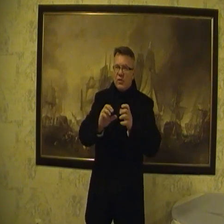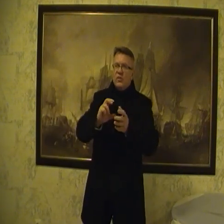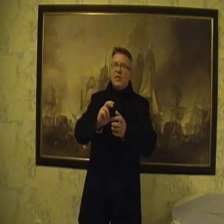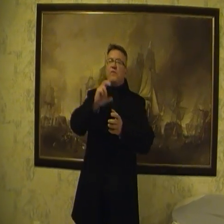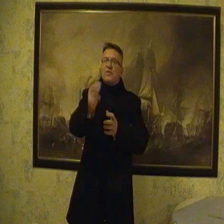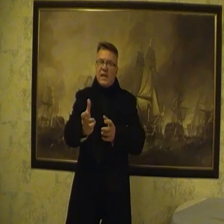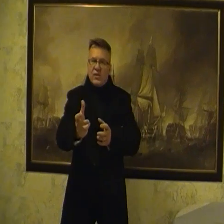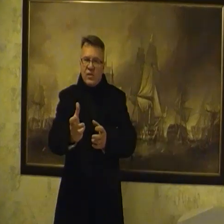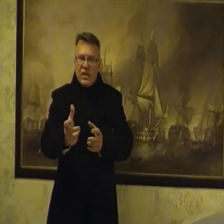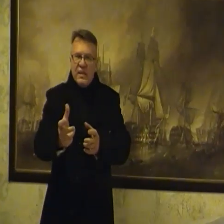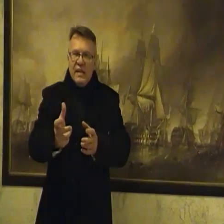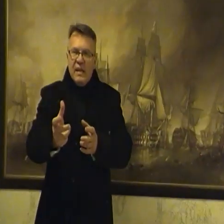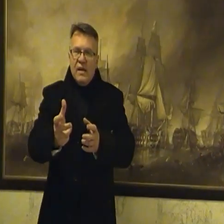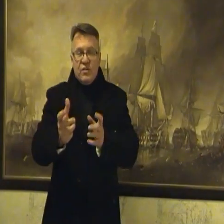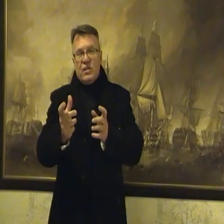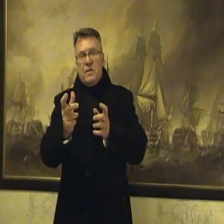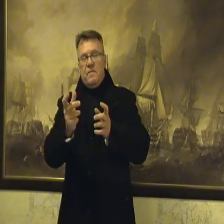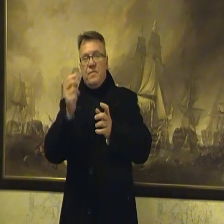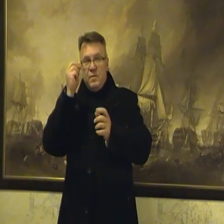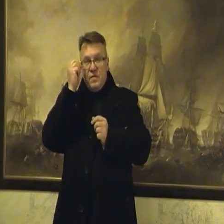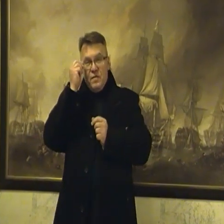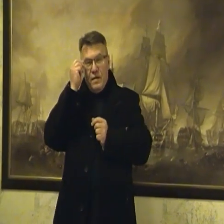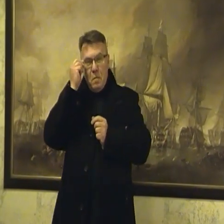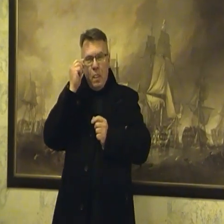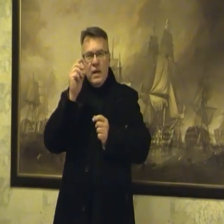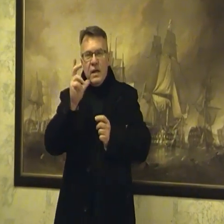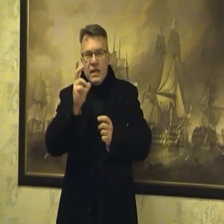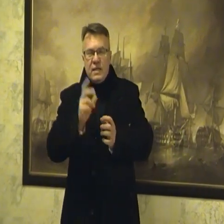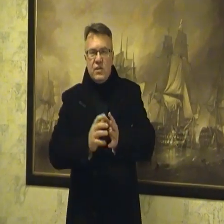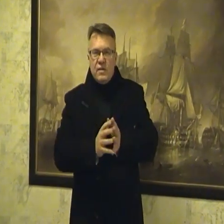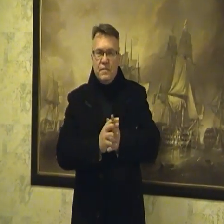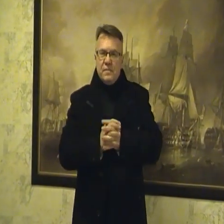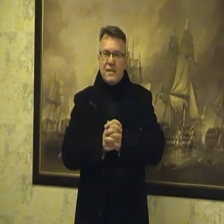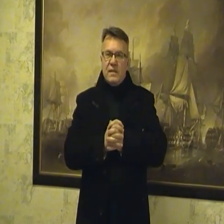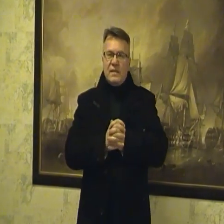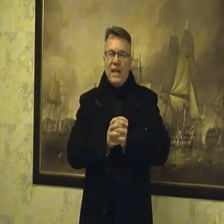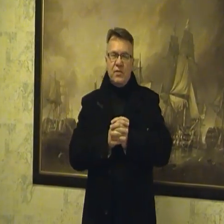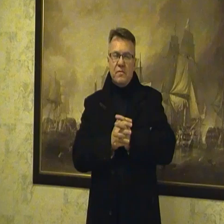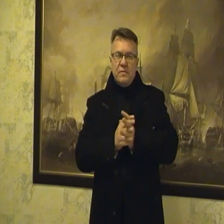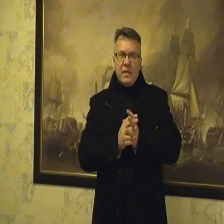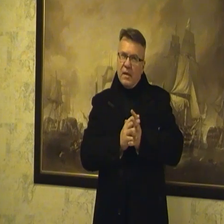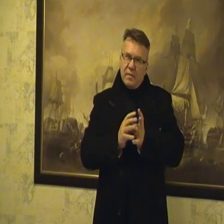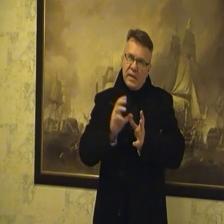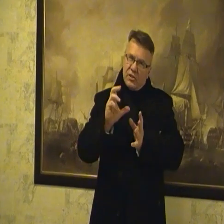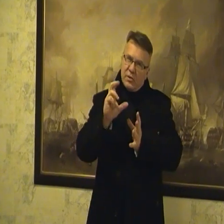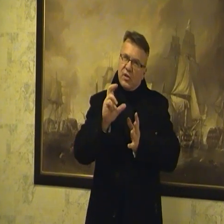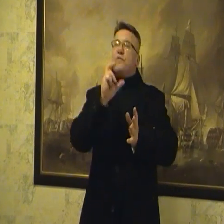Że oni nie mówią o takich rzeczach, chociaż powiem Wam jeden się zdradził. Pytanie czemu się to